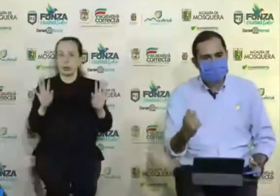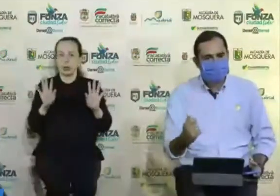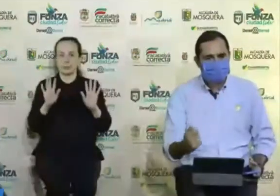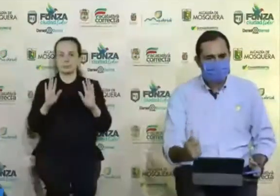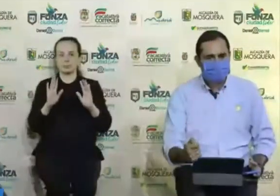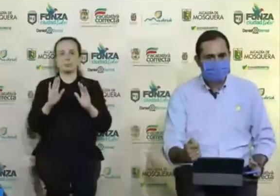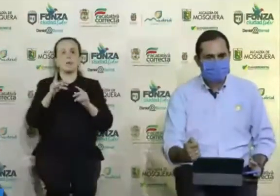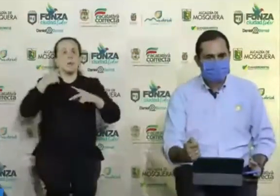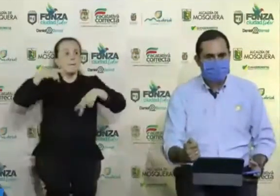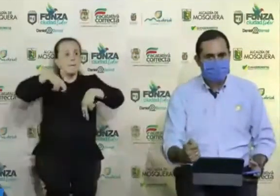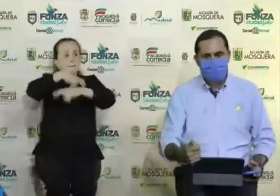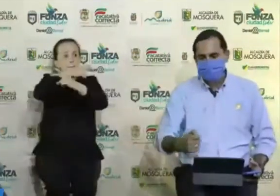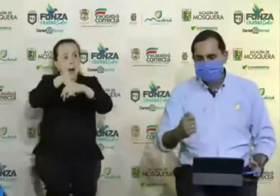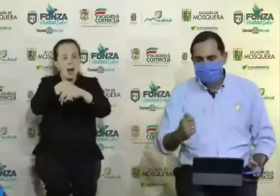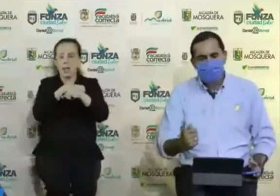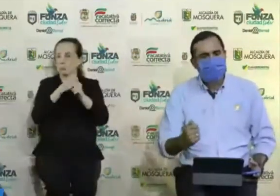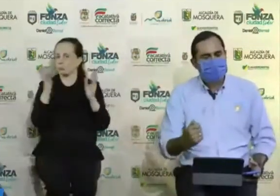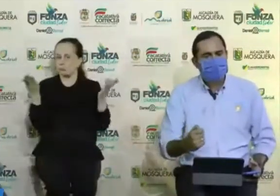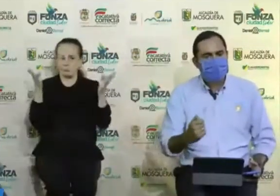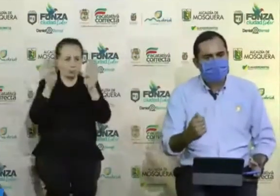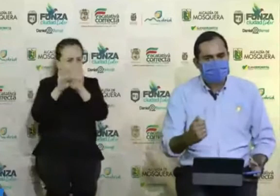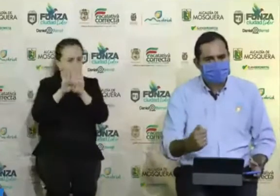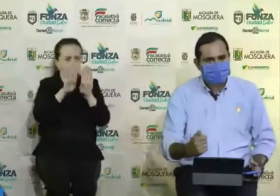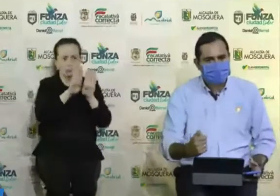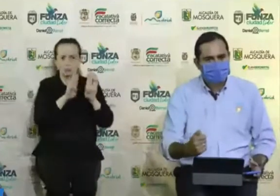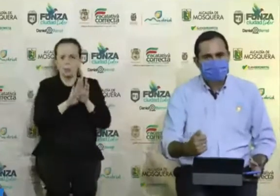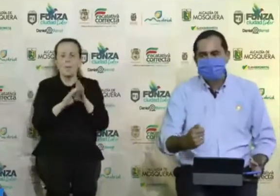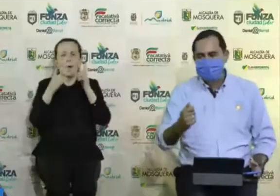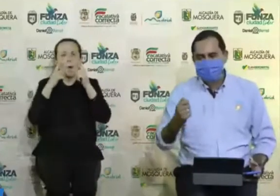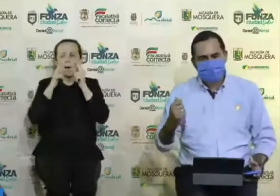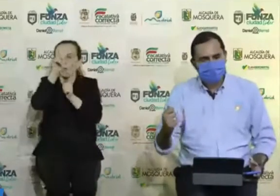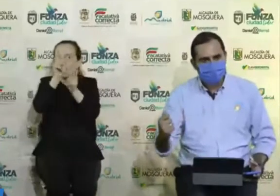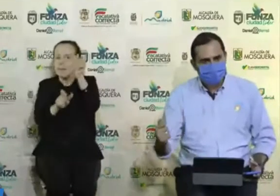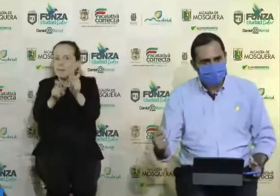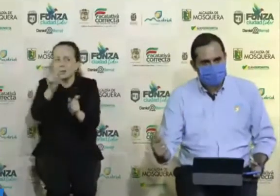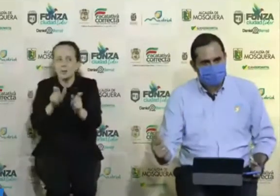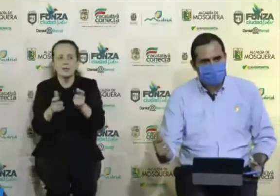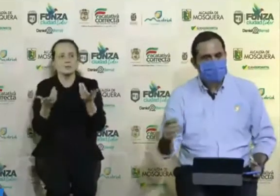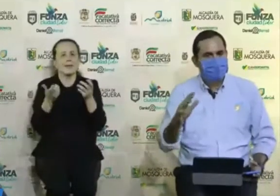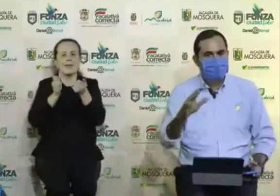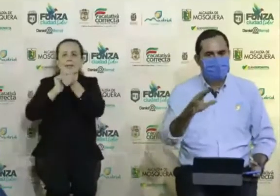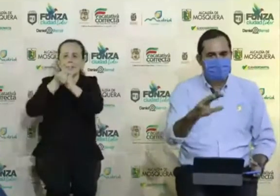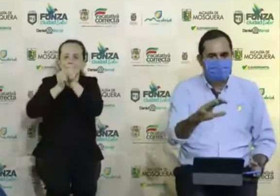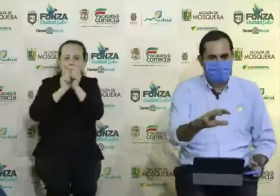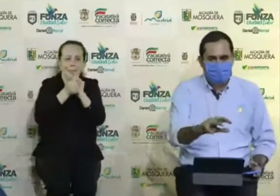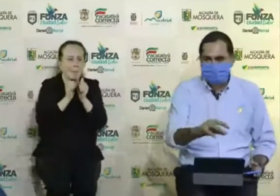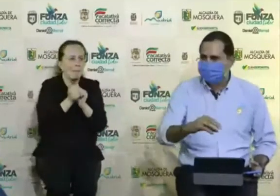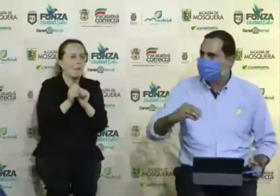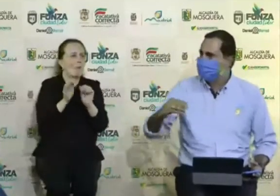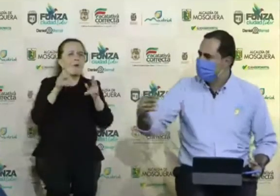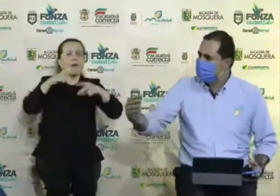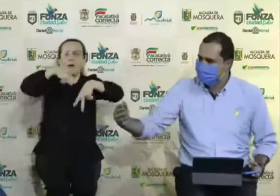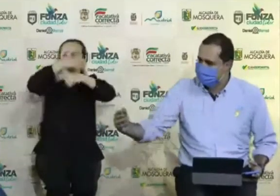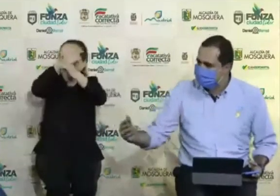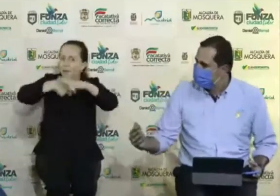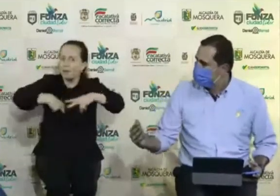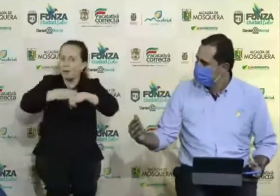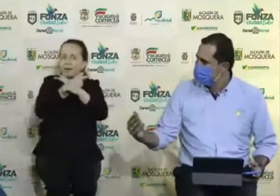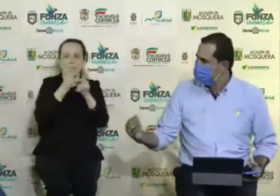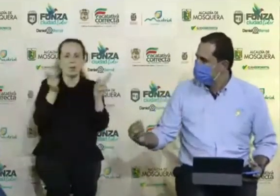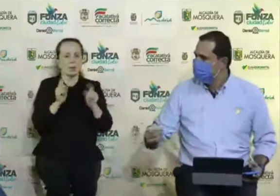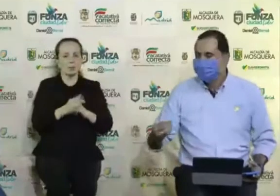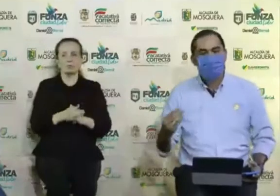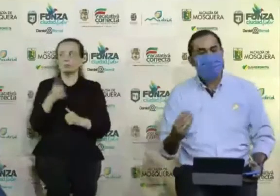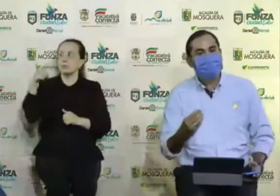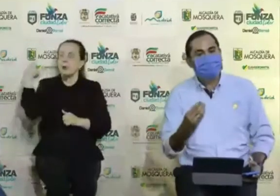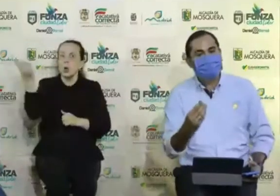Parques se mantienen cerrados, no queremos ver personas haciendo deporte en los polideportivos, la gente es muy